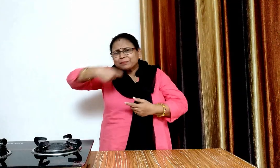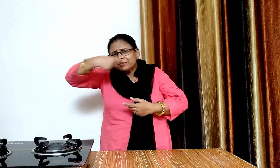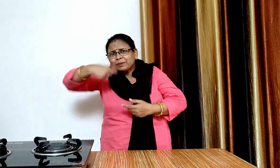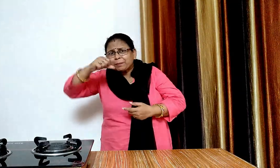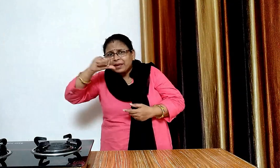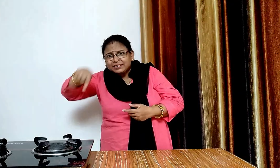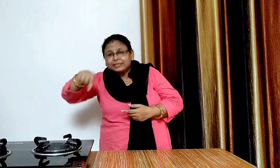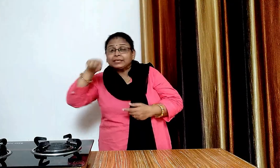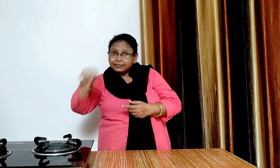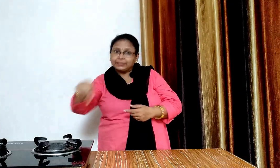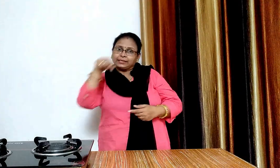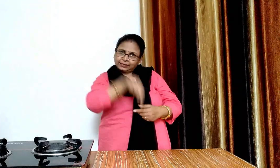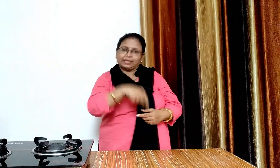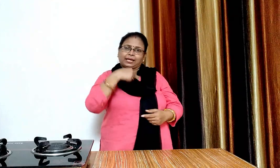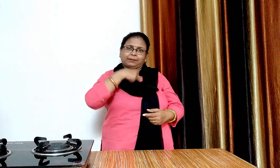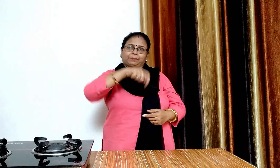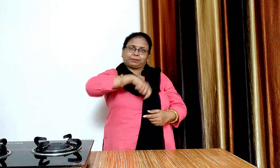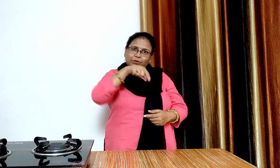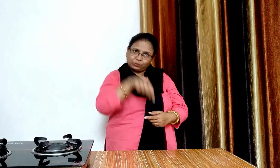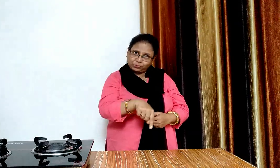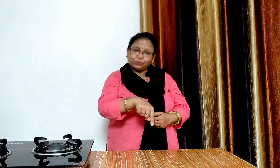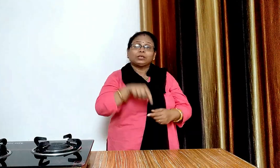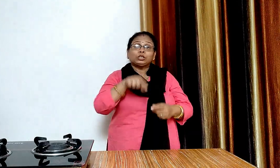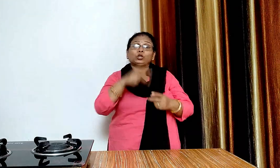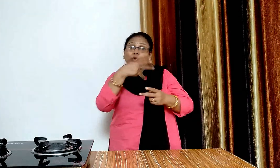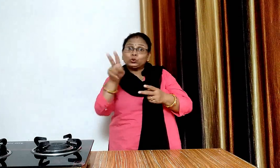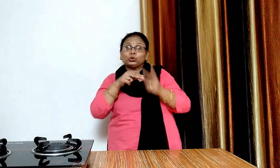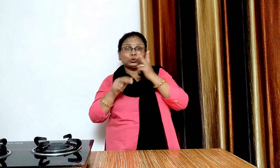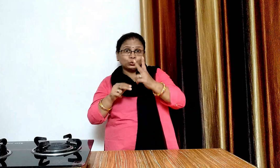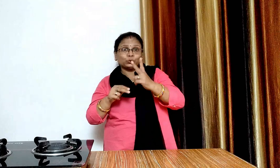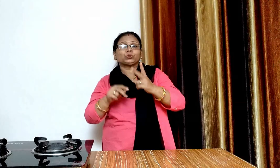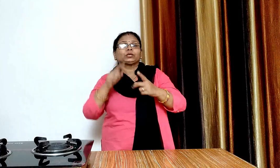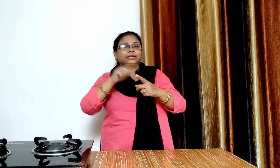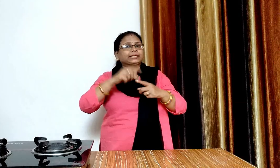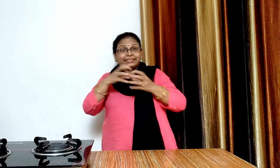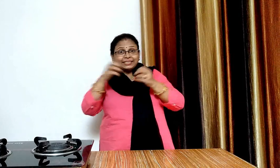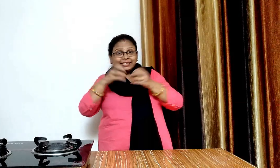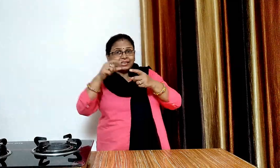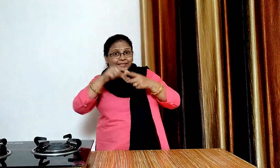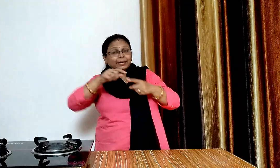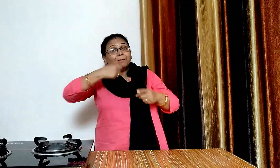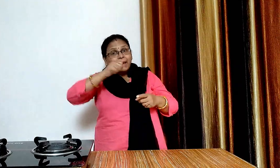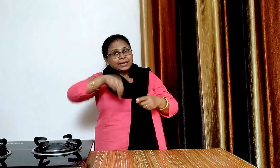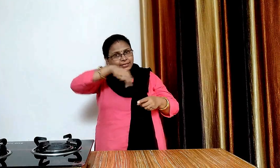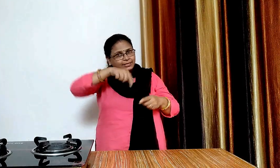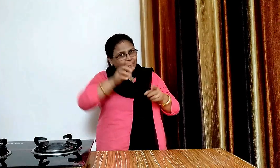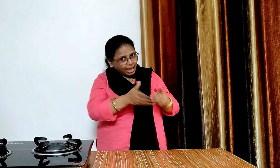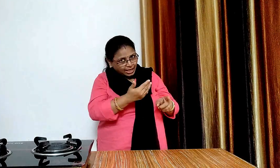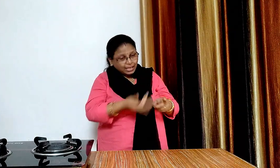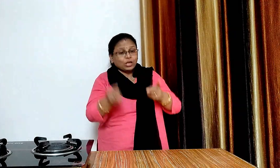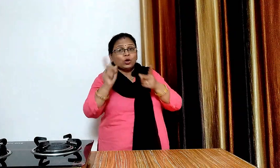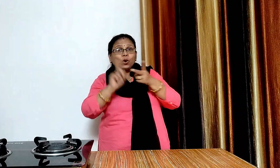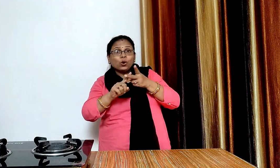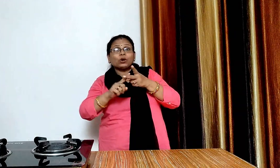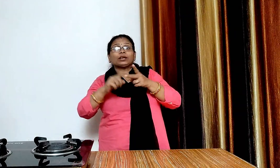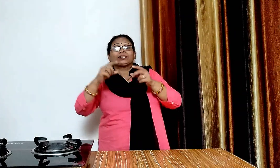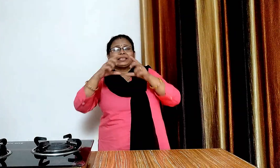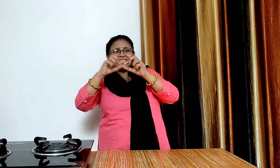हम दो तरीके का पानी बनाएंगे पहला चट्टी से बना हुआ चटपटा पानी और दूसरा इमली से बना हुआ मीठा पानी